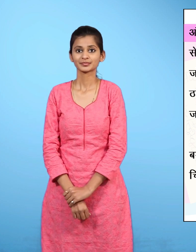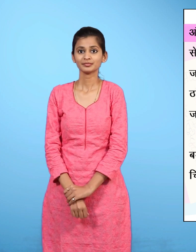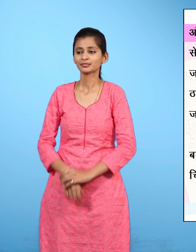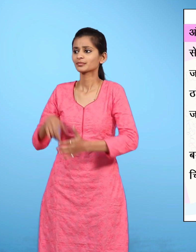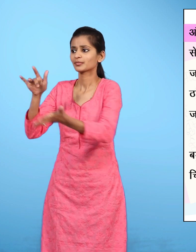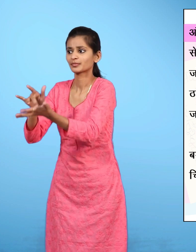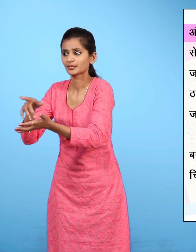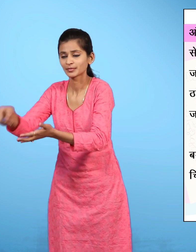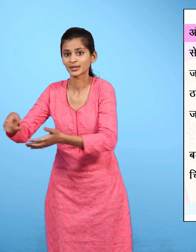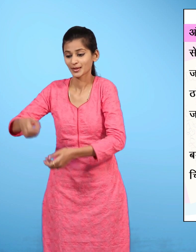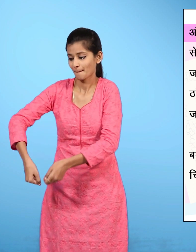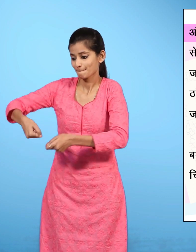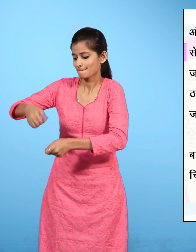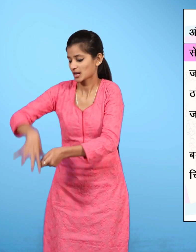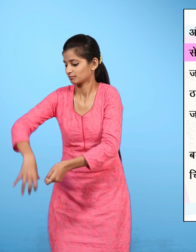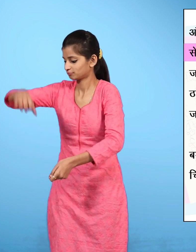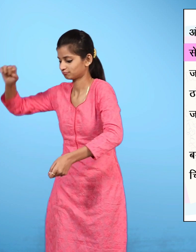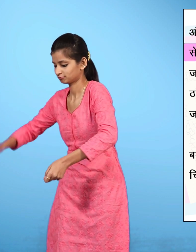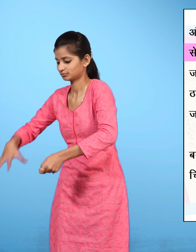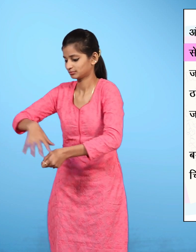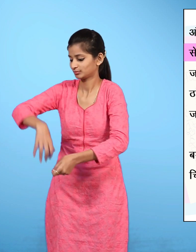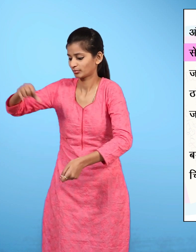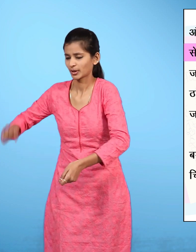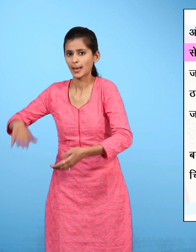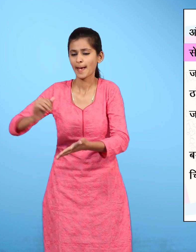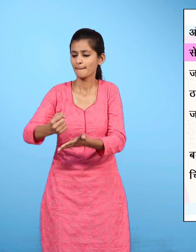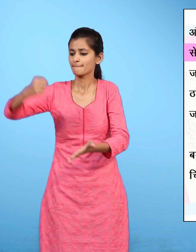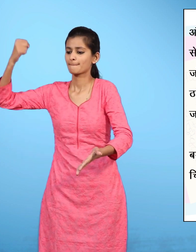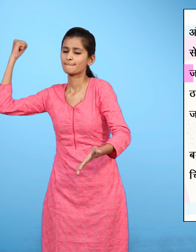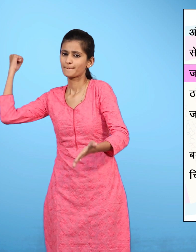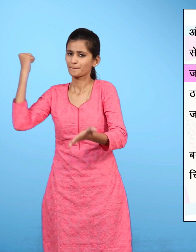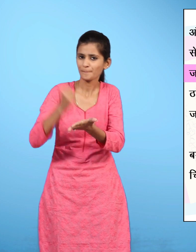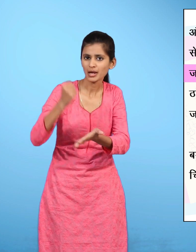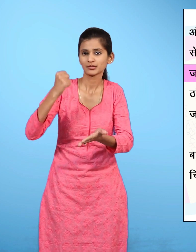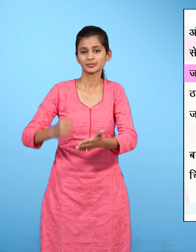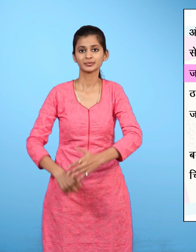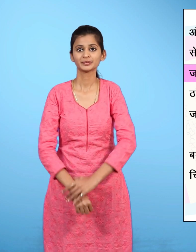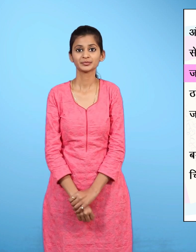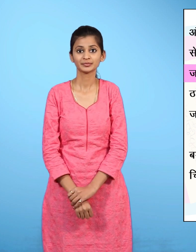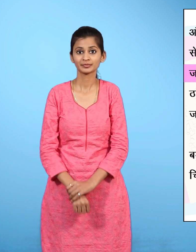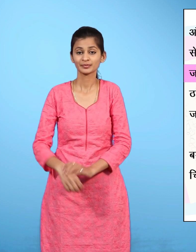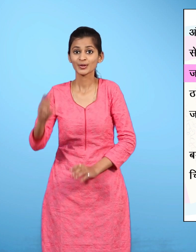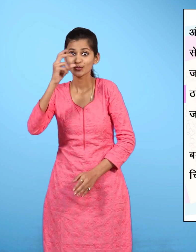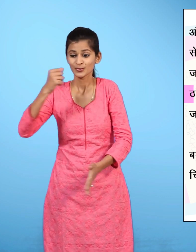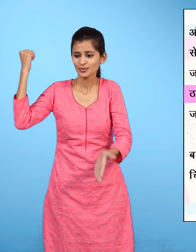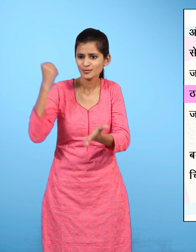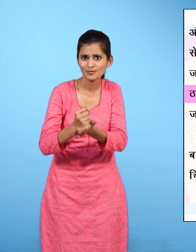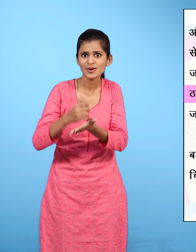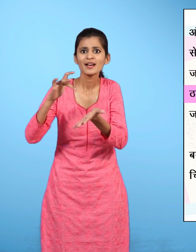वहां मुझे थैले से निकाला और निकाल कर एक जोर का ठपा लगाया ठपा था